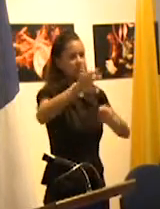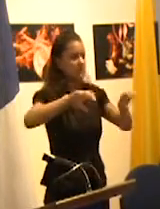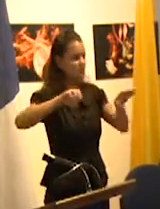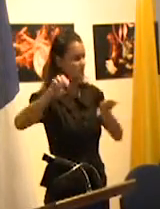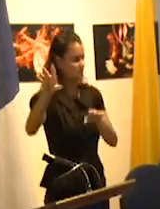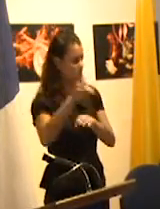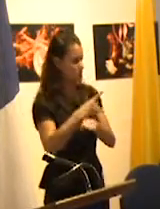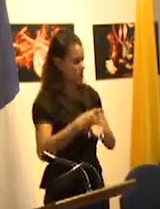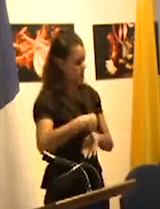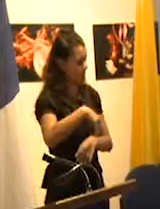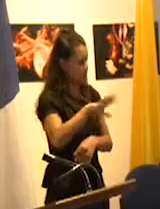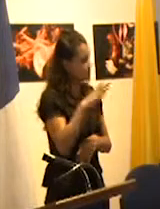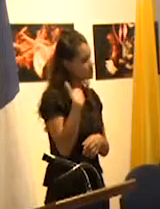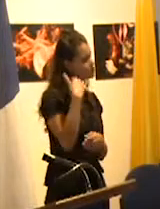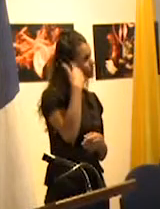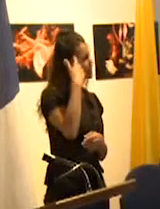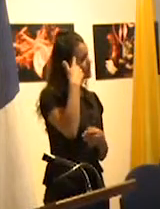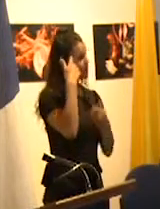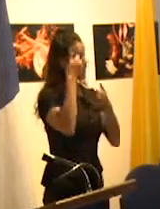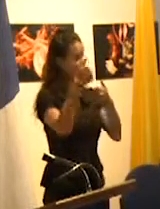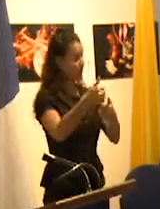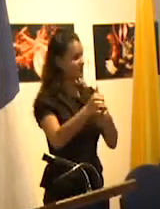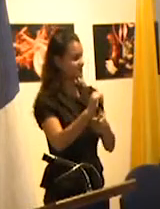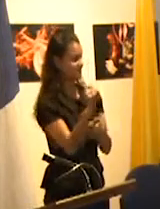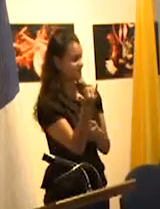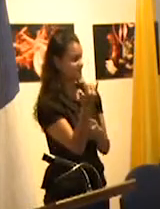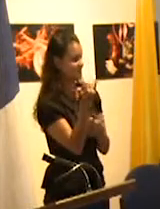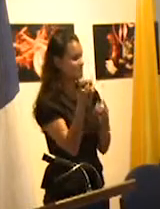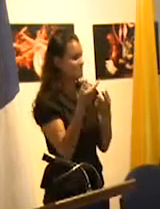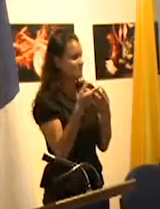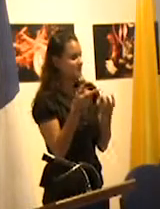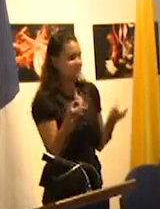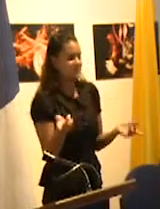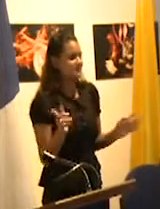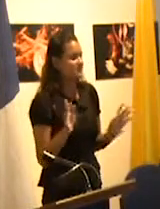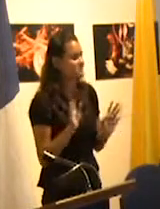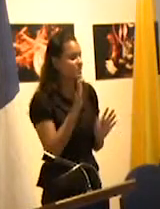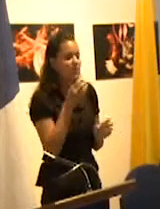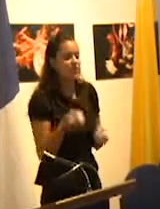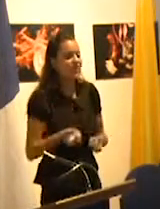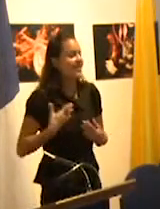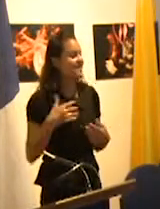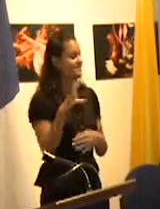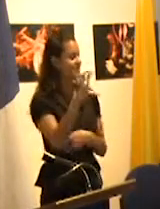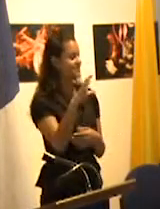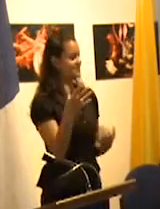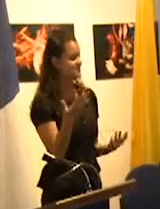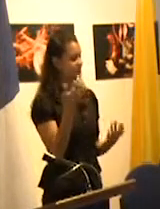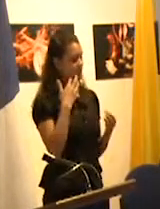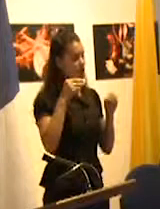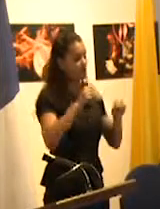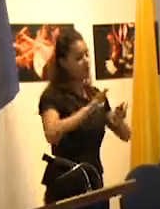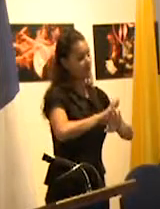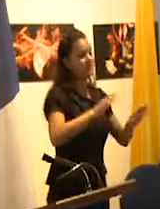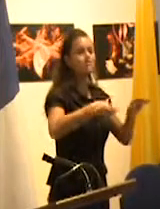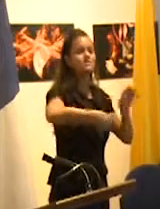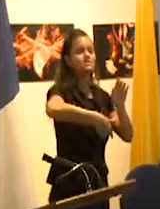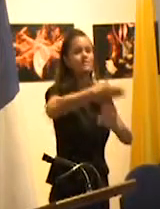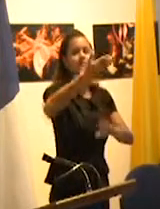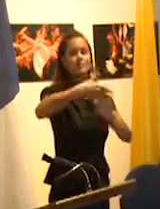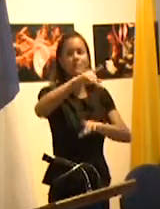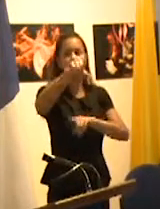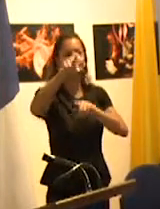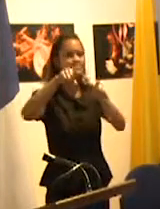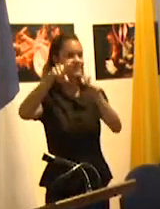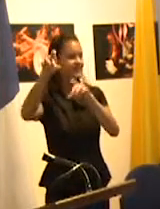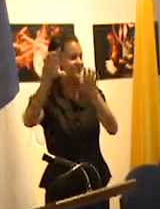lo cual me parece bien pero no genera ningún lazo de reciprocidad con la gente más formada